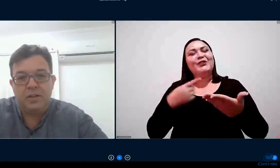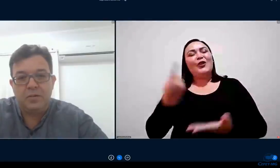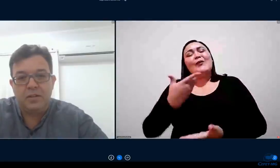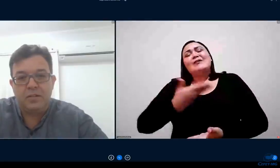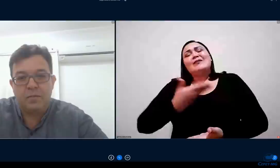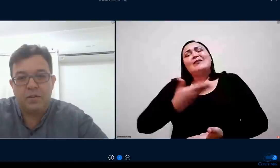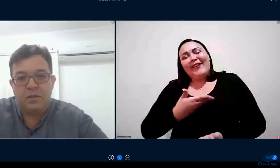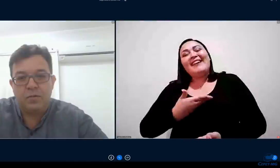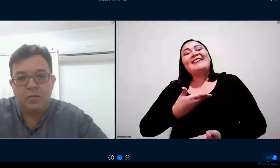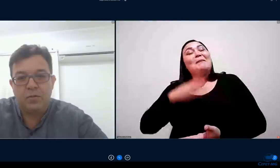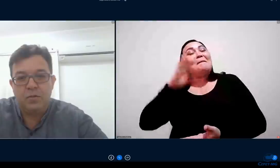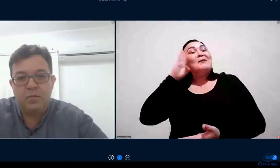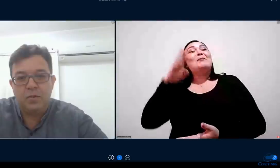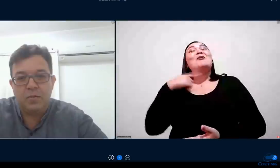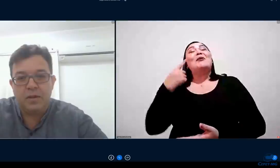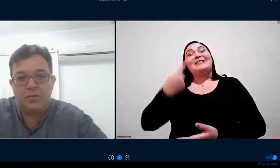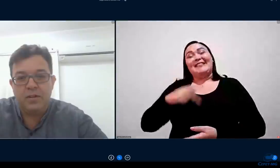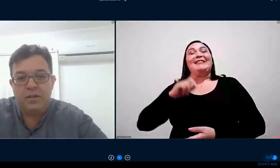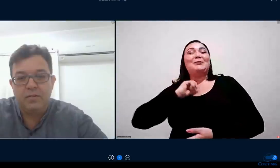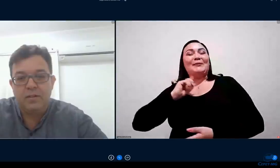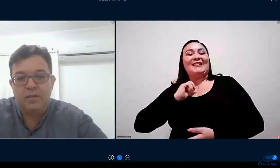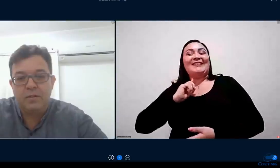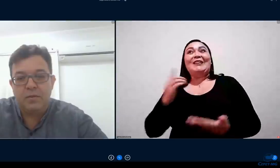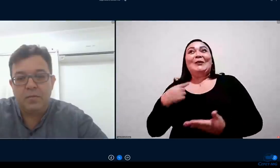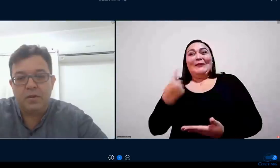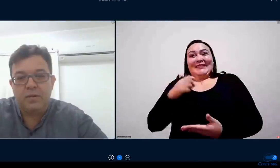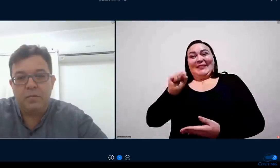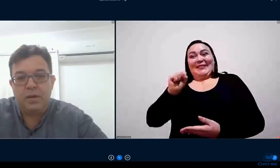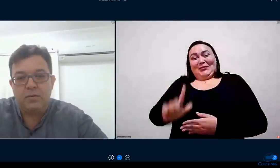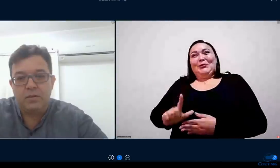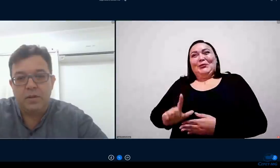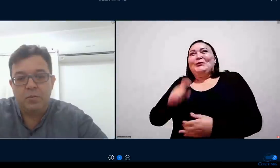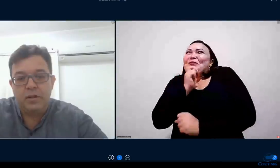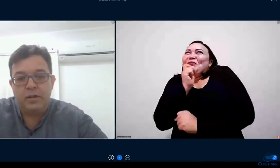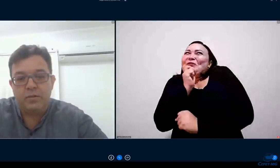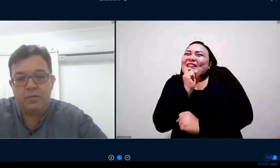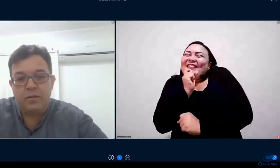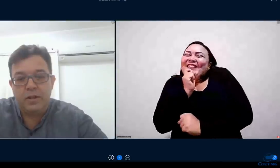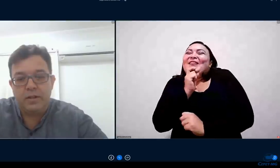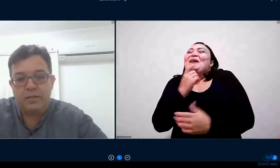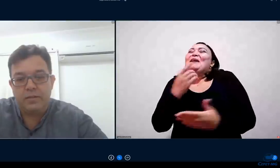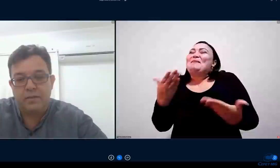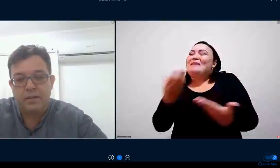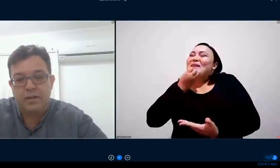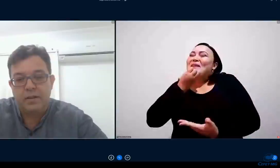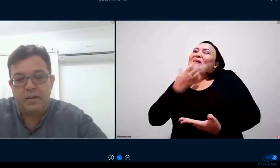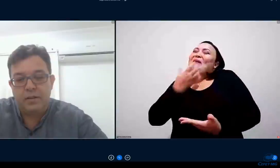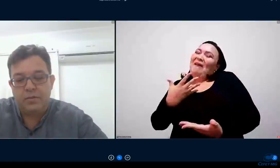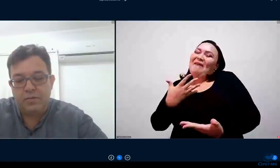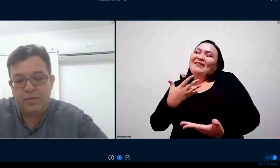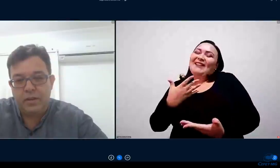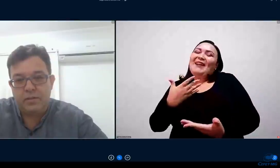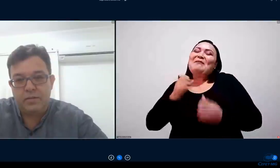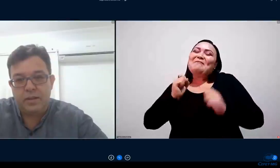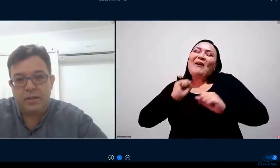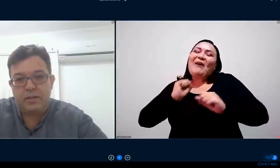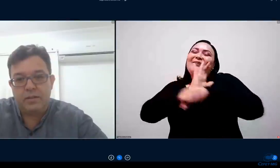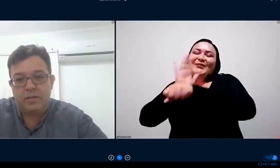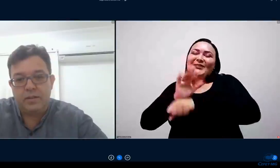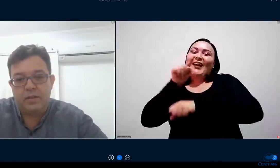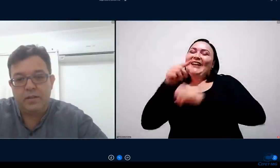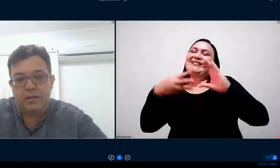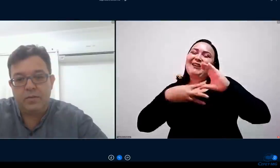mineiros estamos aqui no sul um pouco mais frio mas é um prazer imenso contribuir aí com os colegas do Cefete